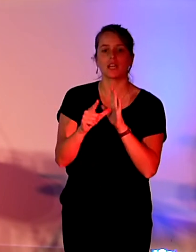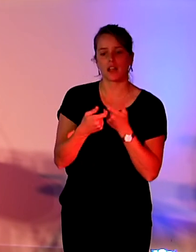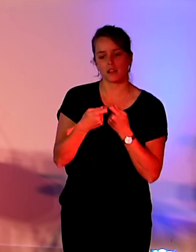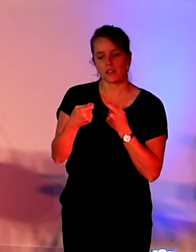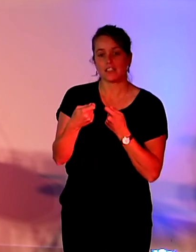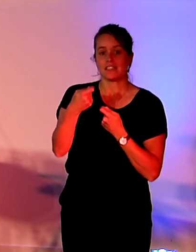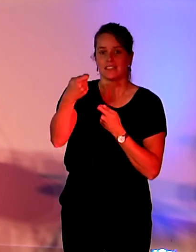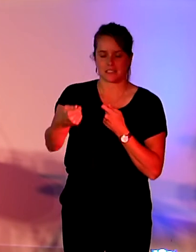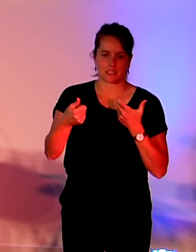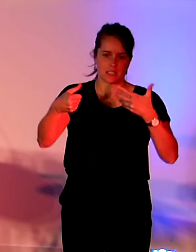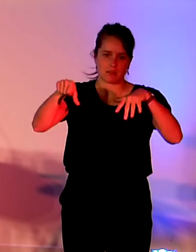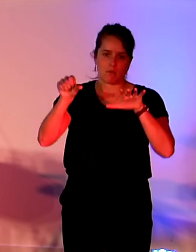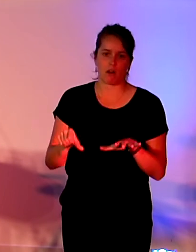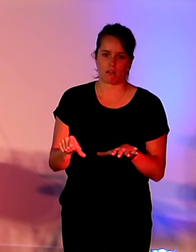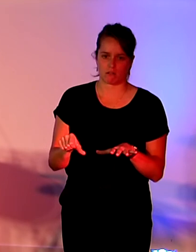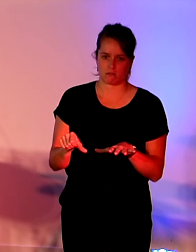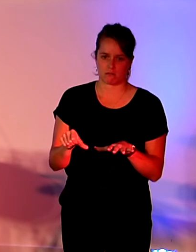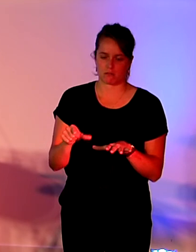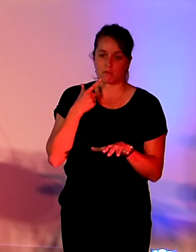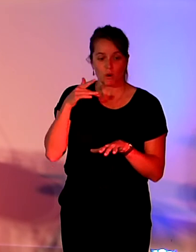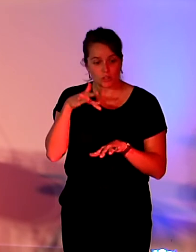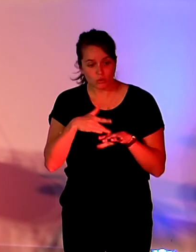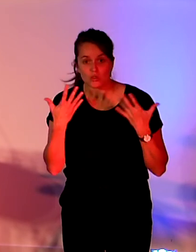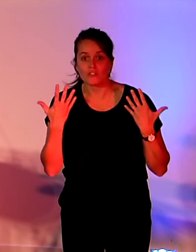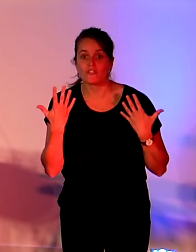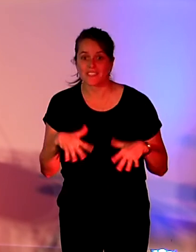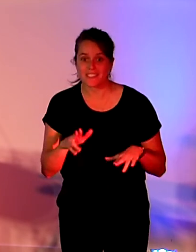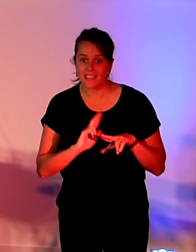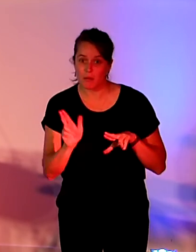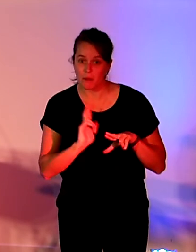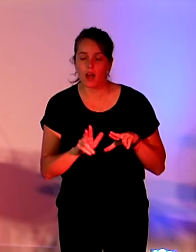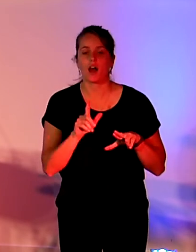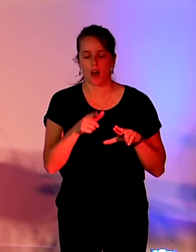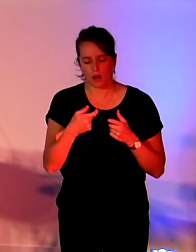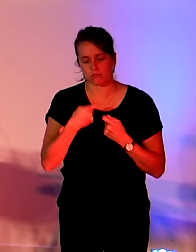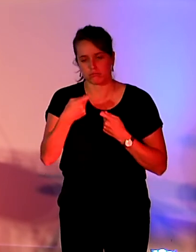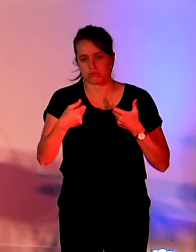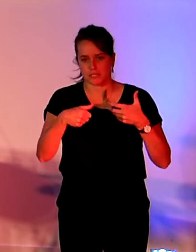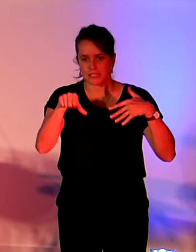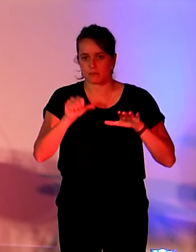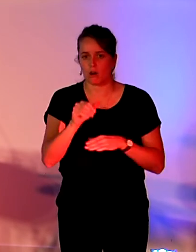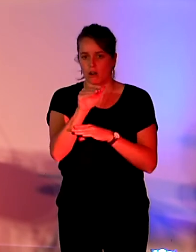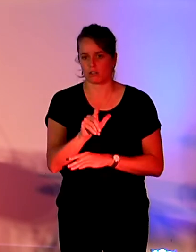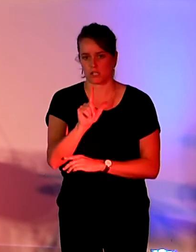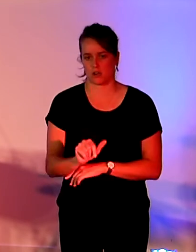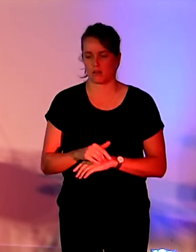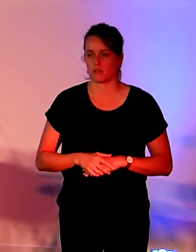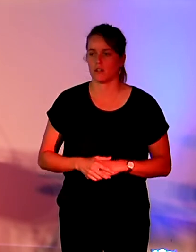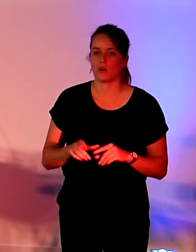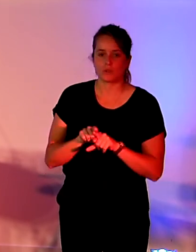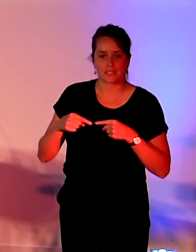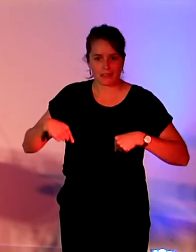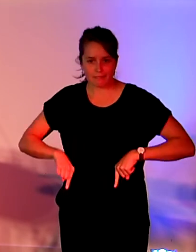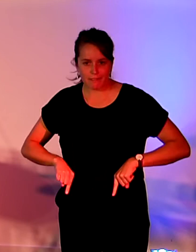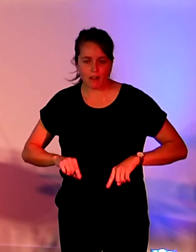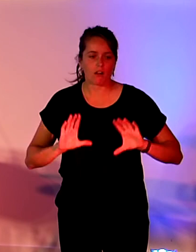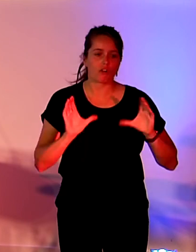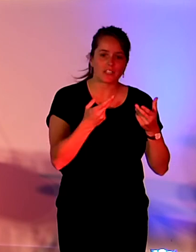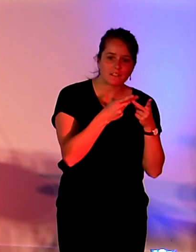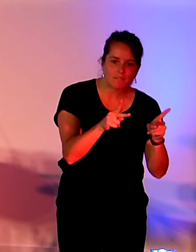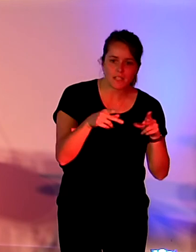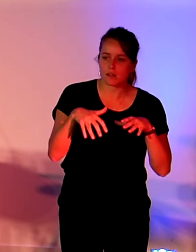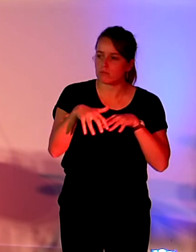pour les biens qui ont été réparés. enfin, elle encourage l'État, les collectivités et leur groupement à